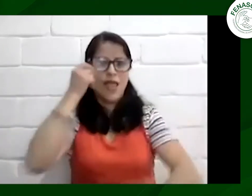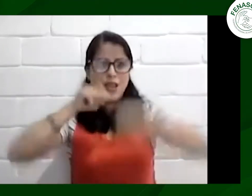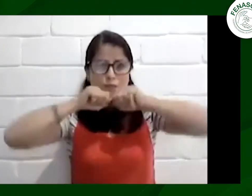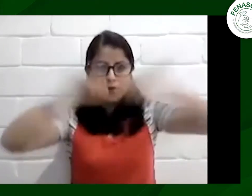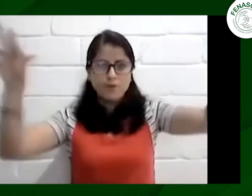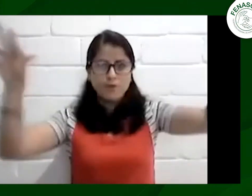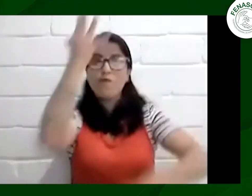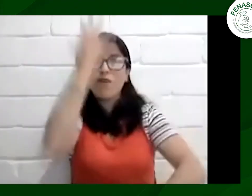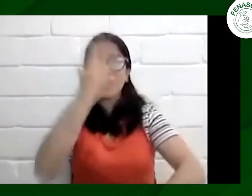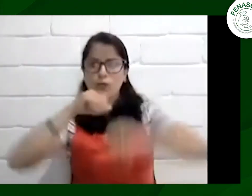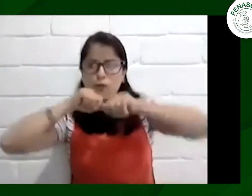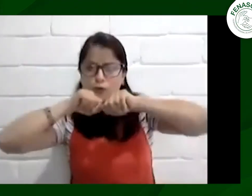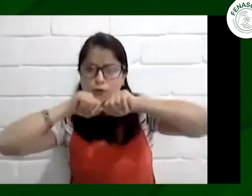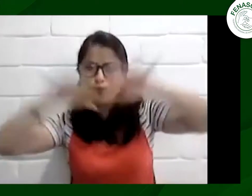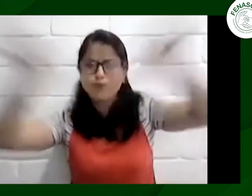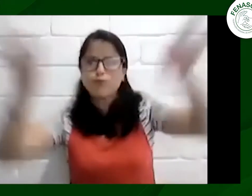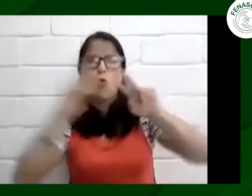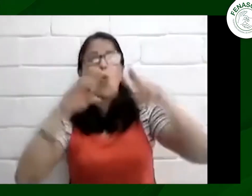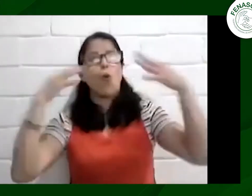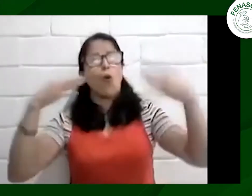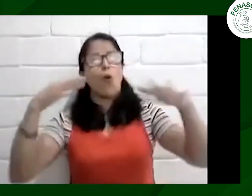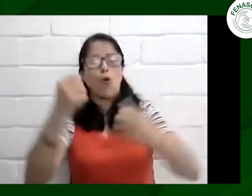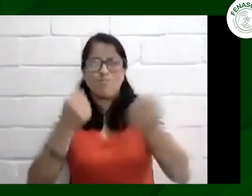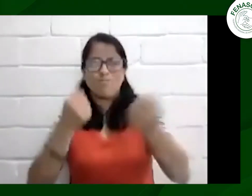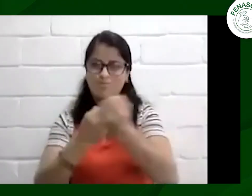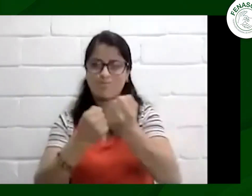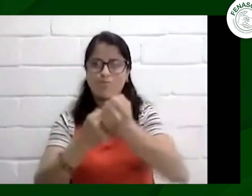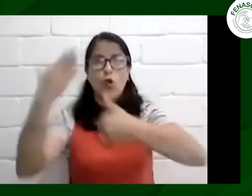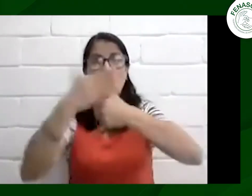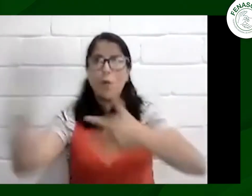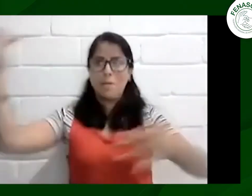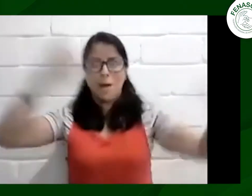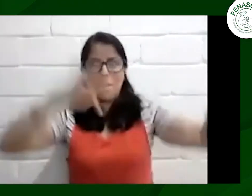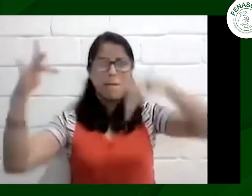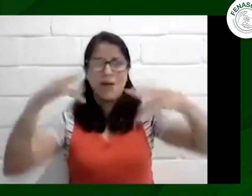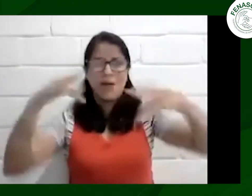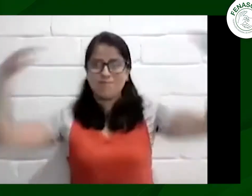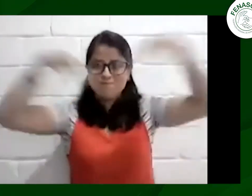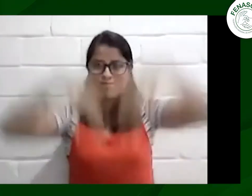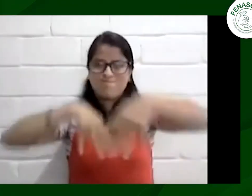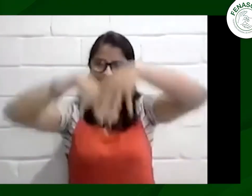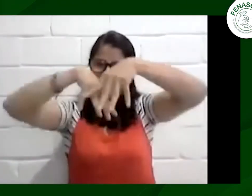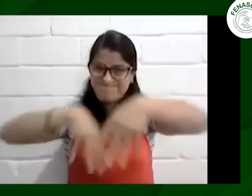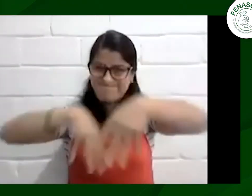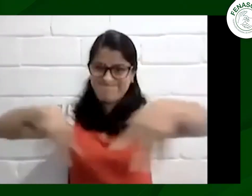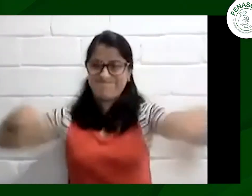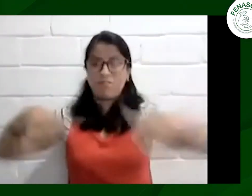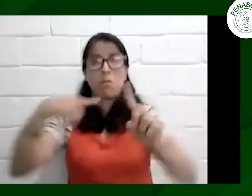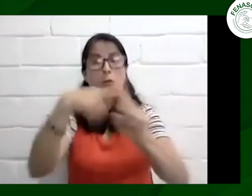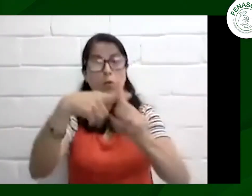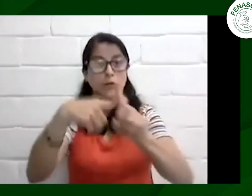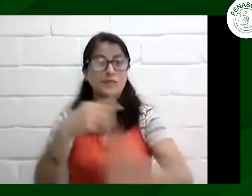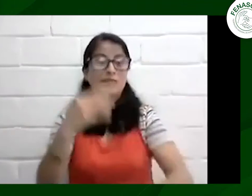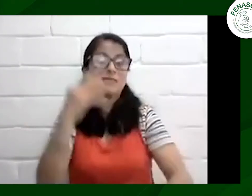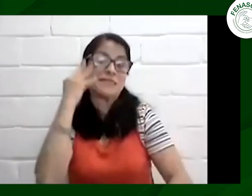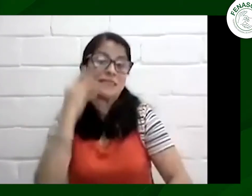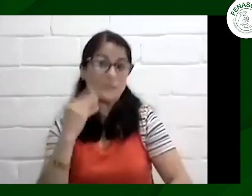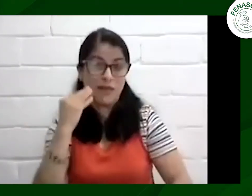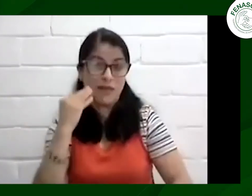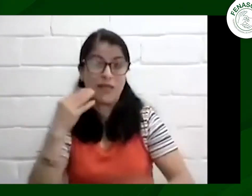el plantón se organizó para el día 26 de marzo como es conocido para todos inicialmente se hizo una difusión para que todos pudiéramos